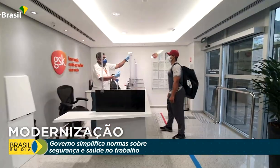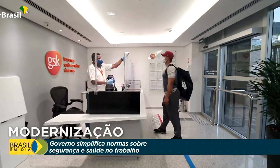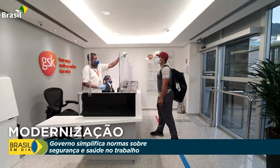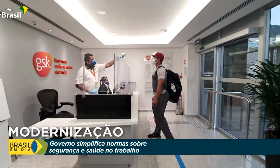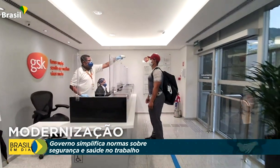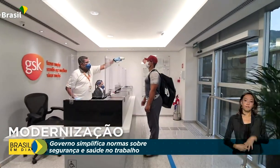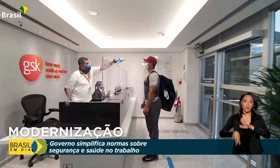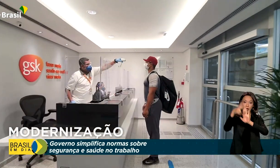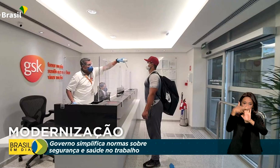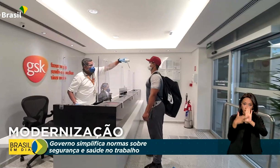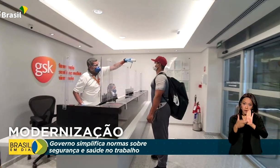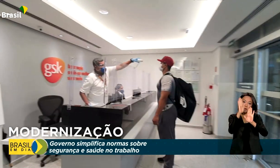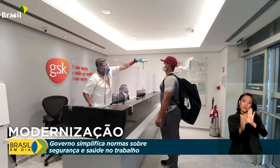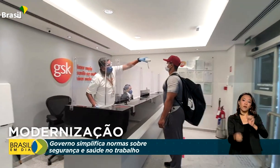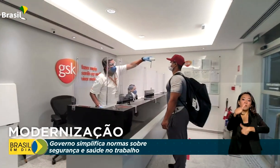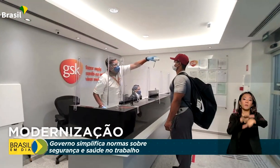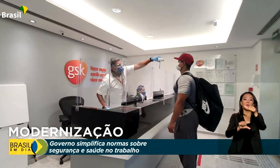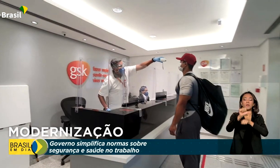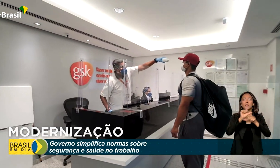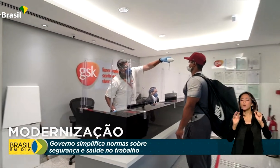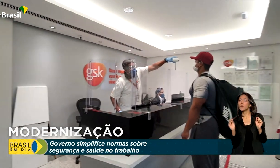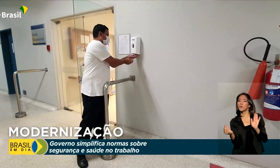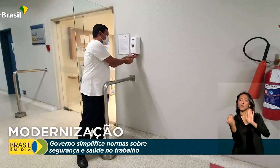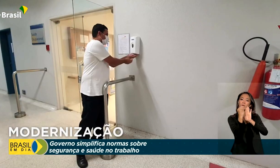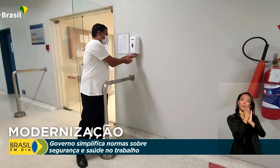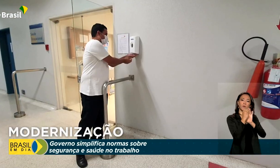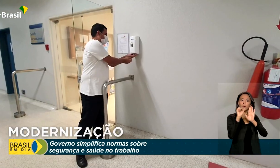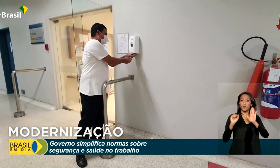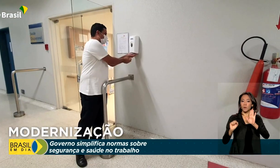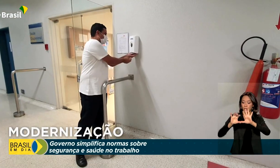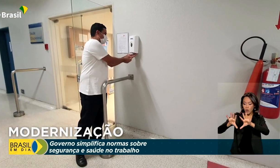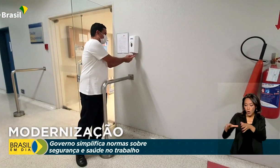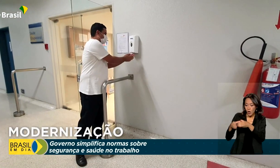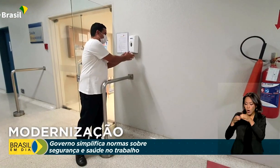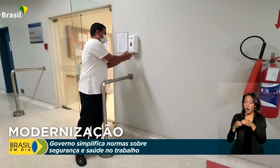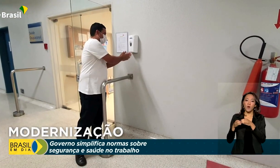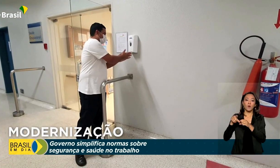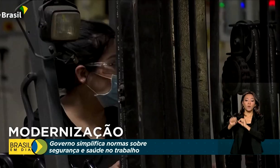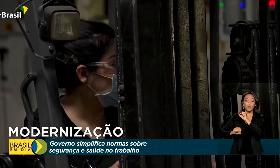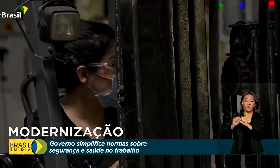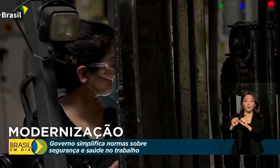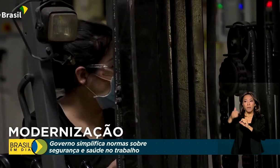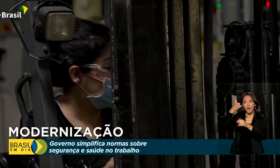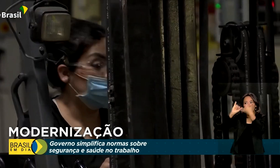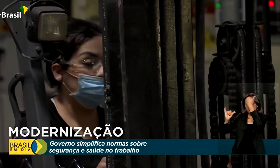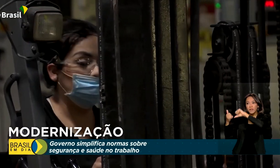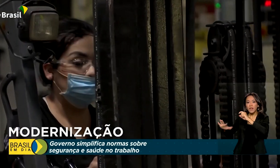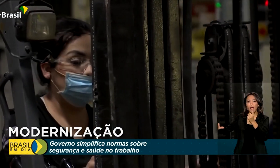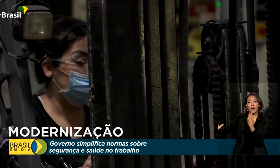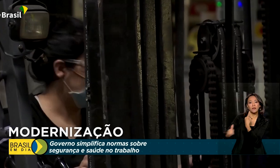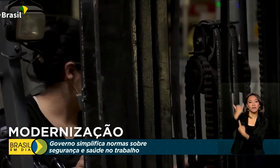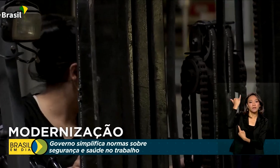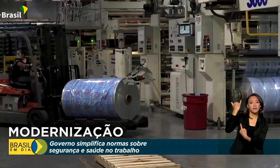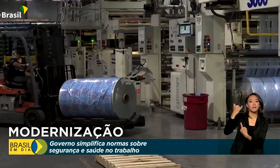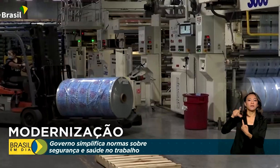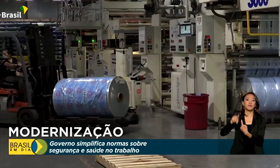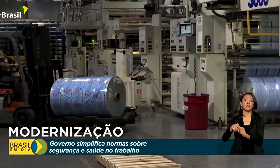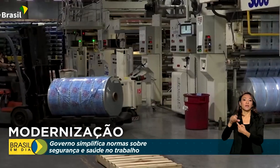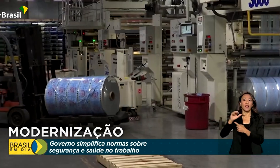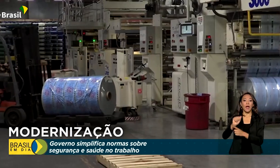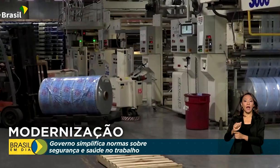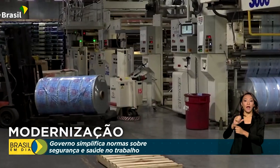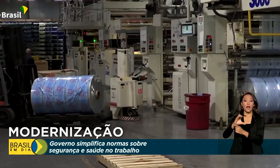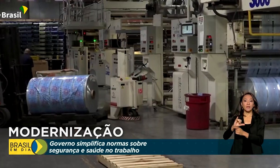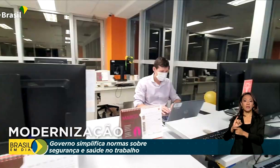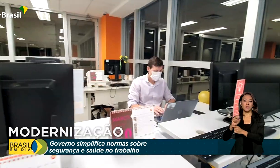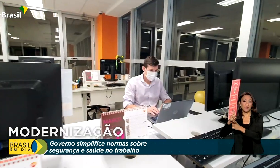As normas atualizadas incluem mudanças na Comissão Interna de Prevenção de Acidentes, a CIPA, e a redução